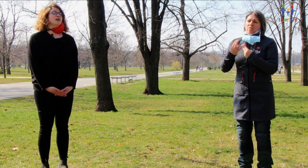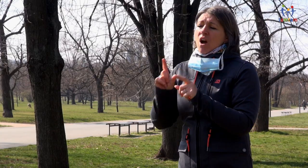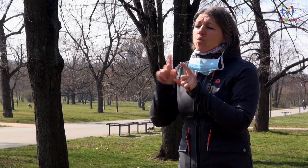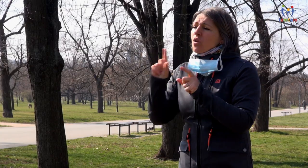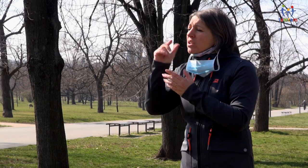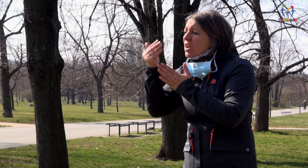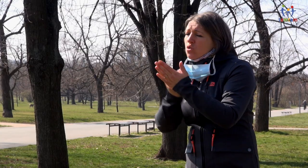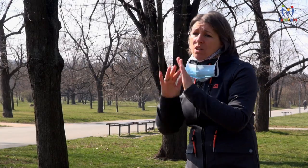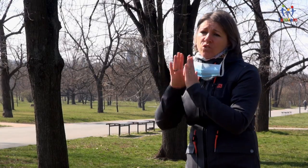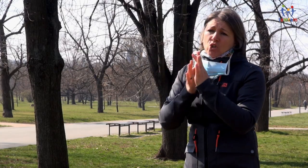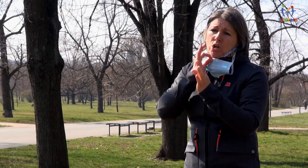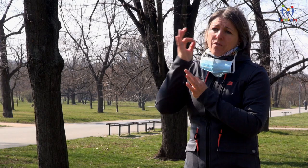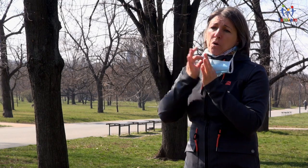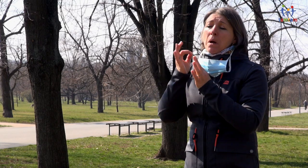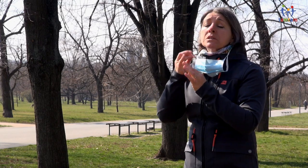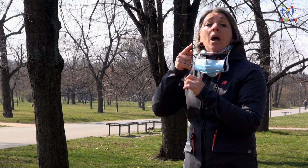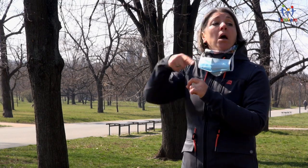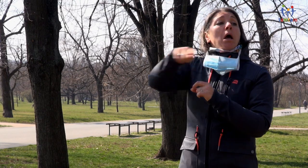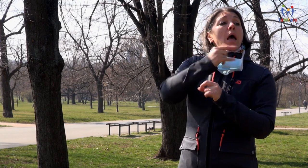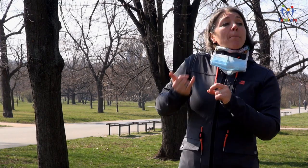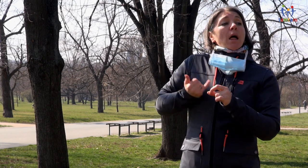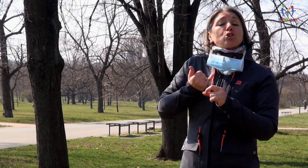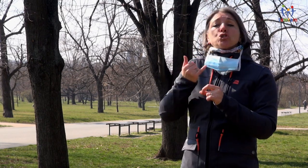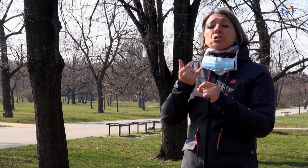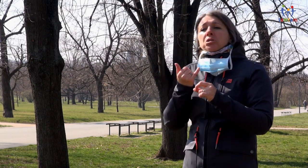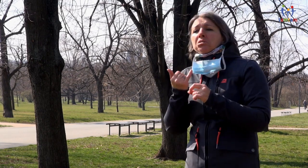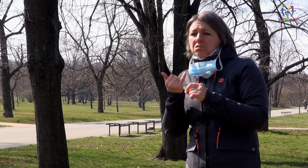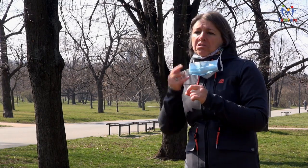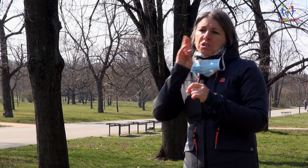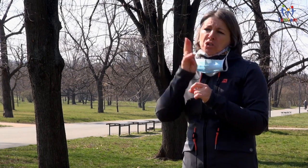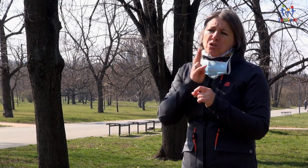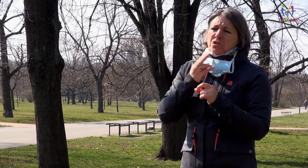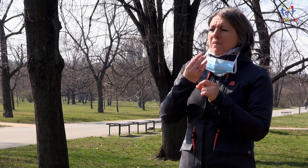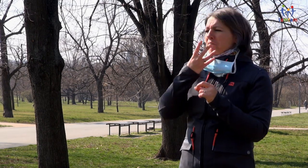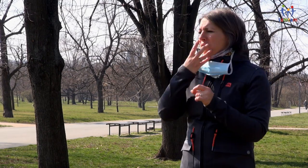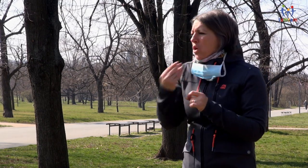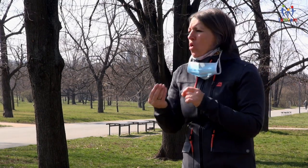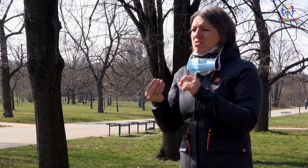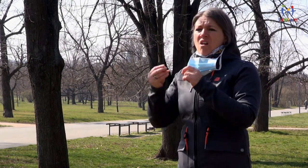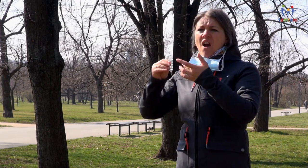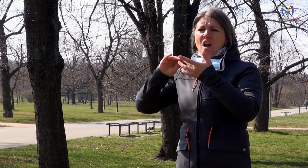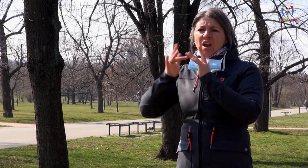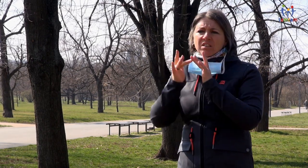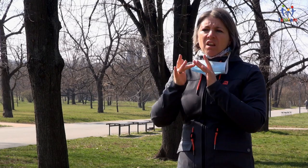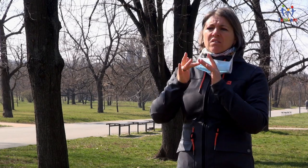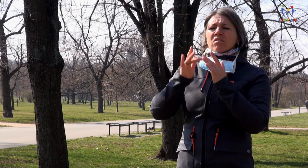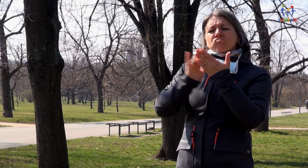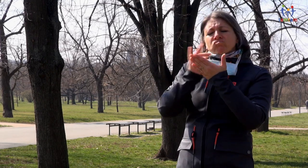Myslím, že mladší generace má výhodu. Můžeme Facebooku, internetu, můžeme i dohledávat informace. Ale je utěsněný, určitelný, tak